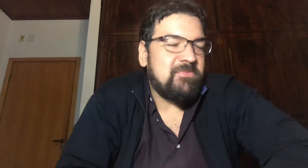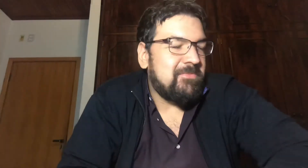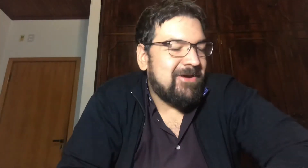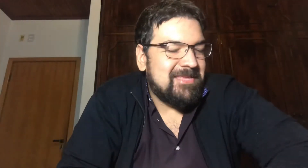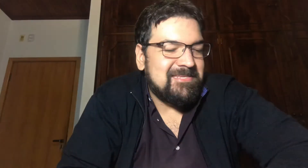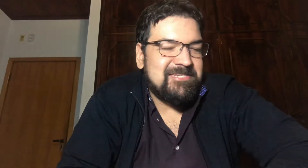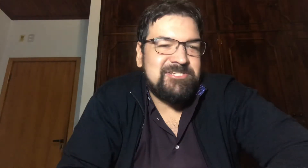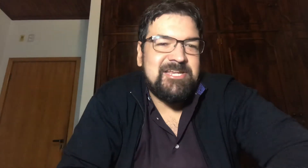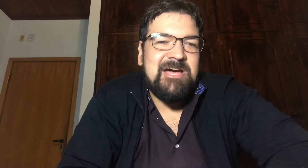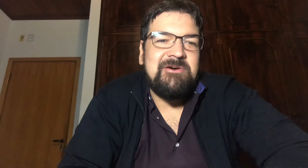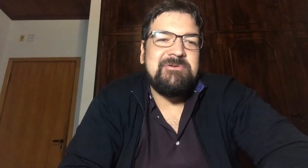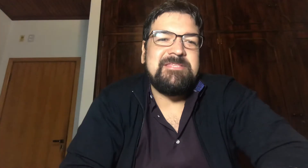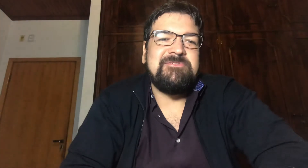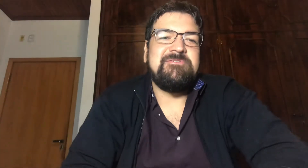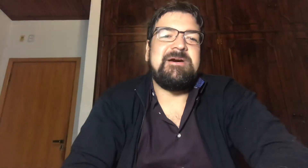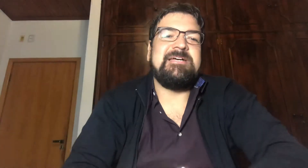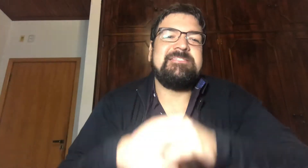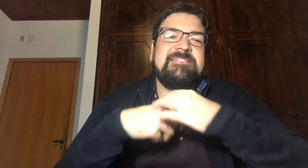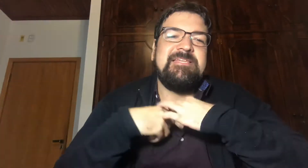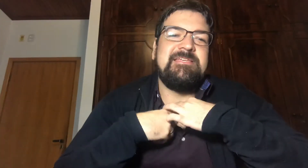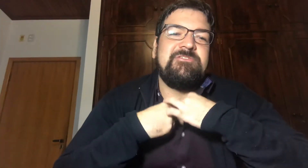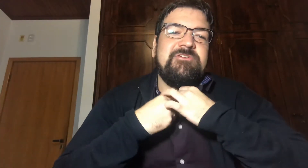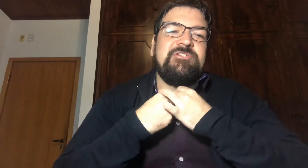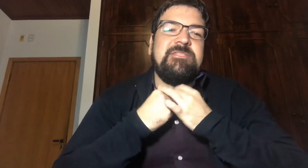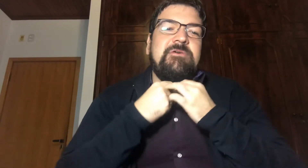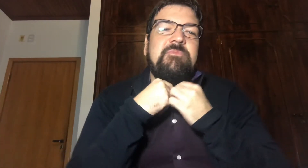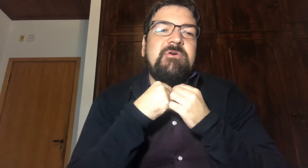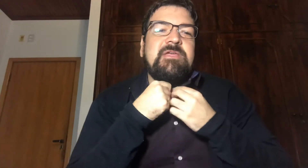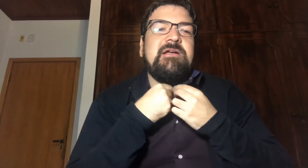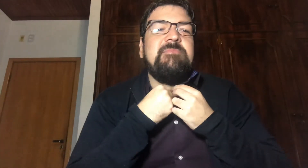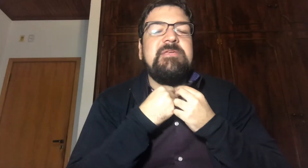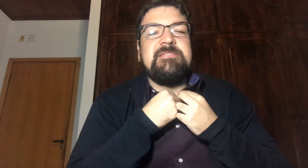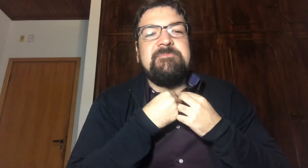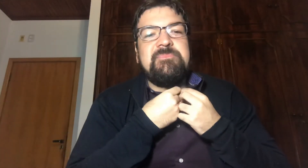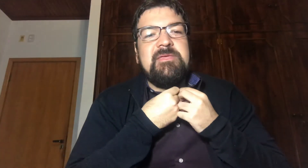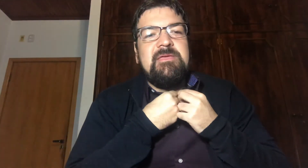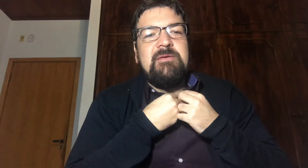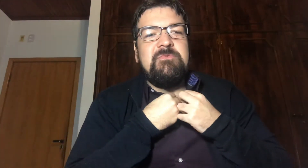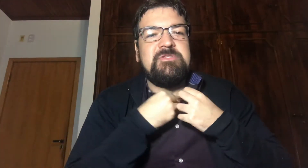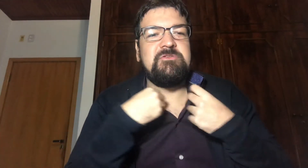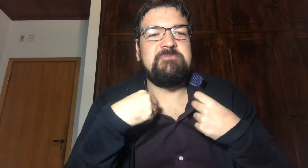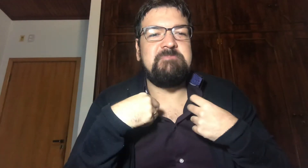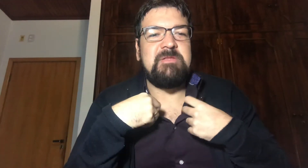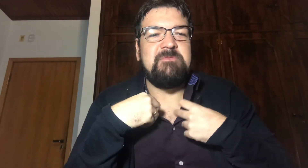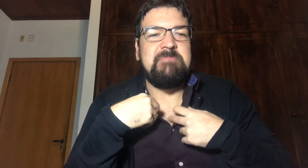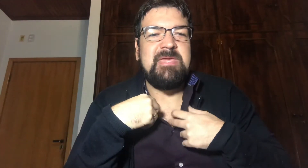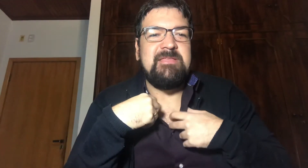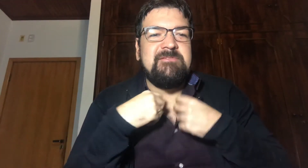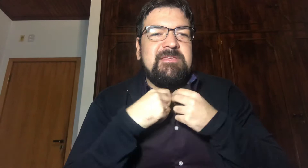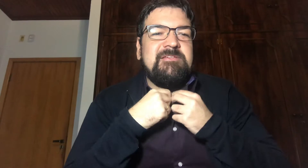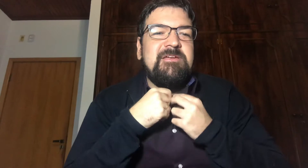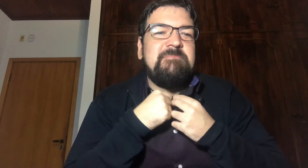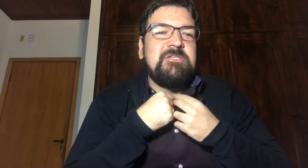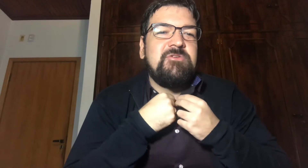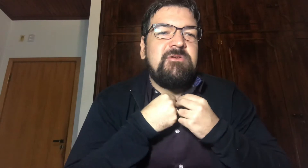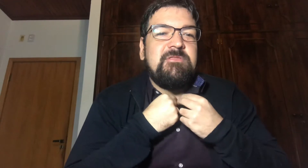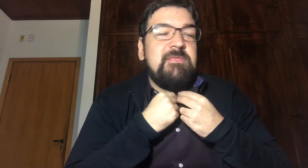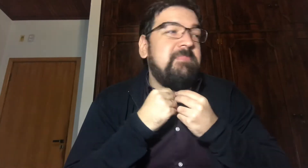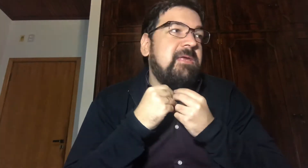criptomoedas em geral e tudo mais Só ajeitar um pouco aqui a camisa, mostrar os pelos do peito, já passou da hora de depilar